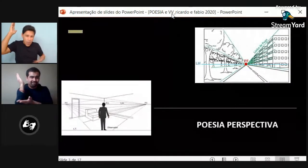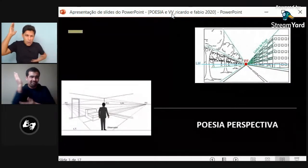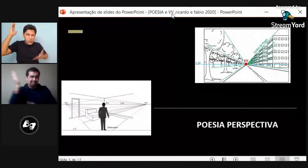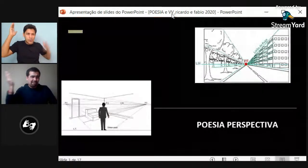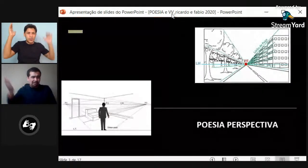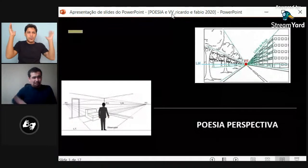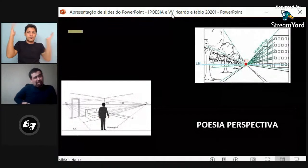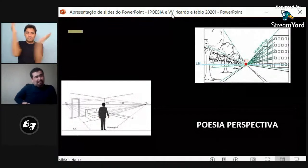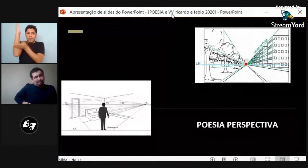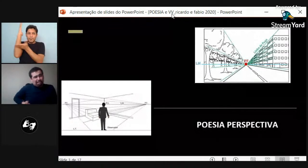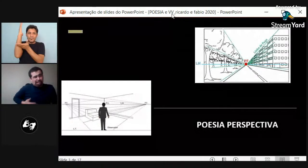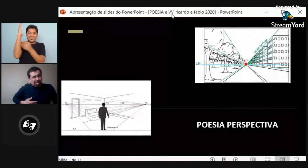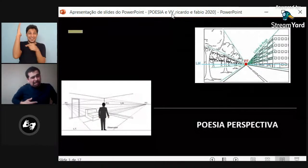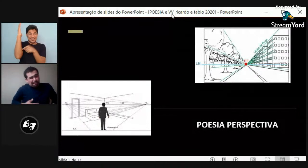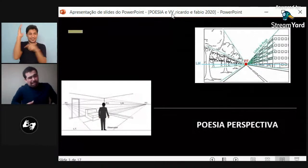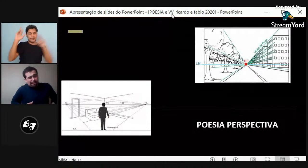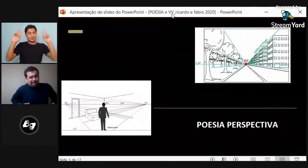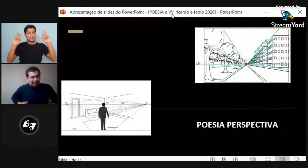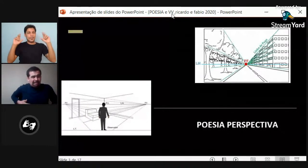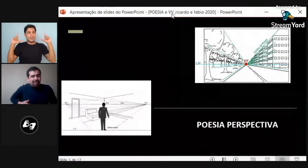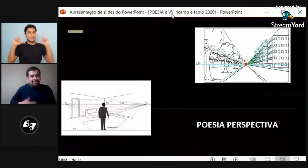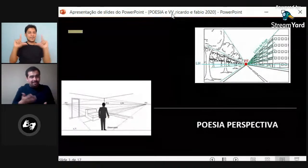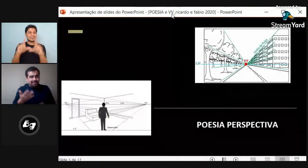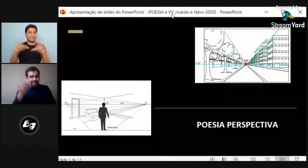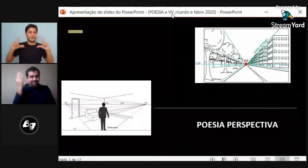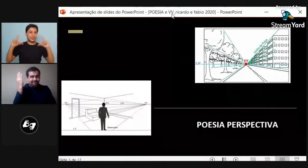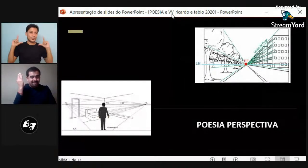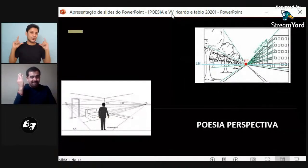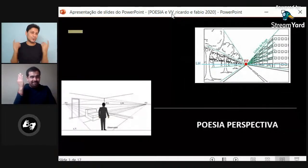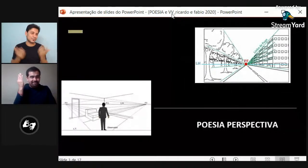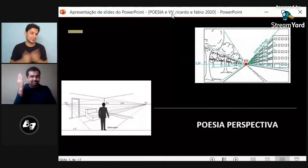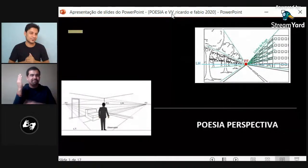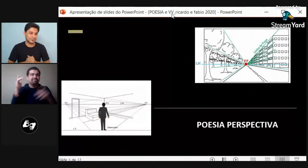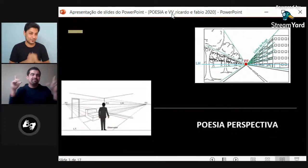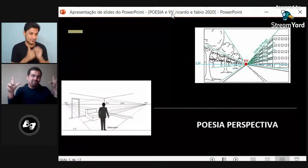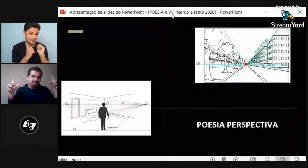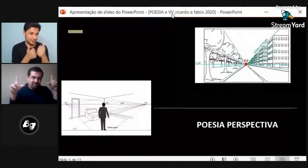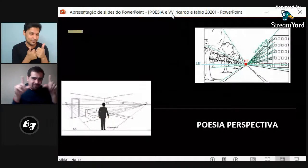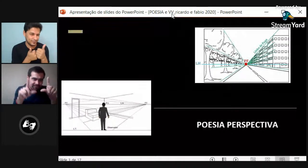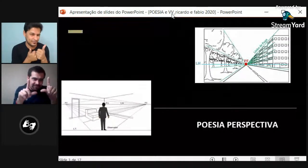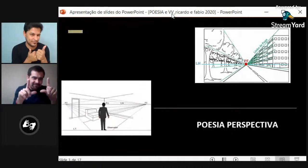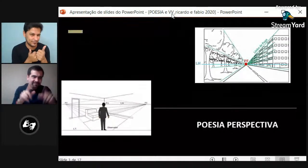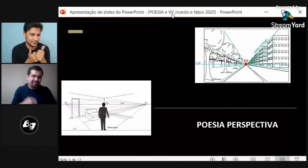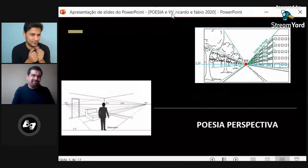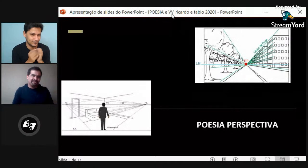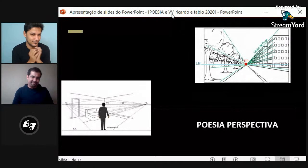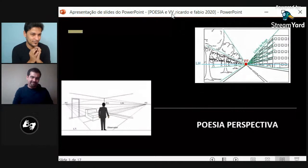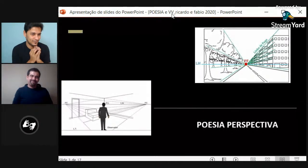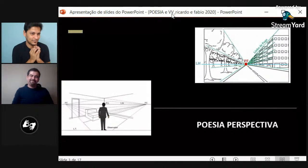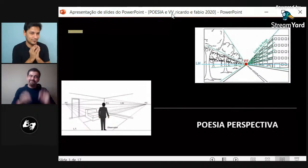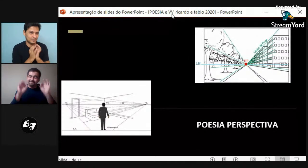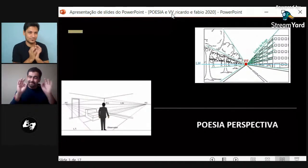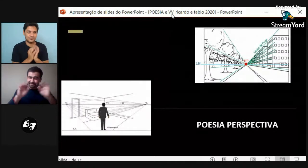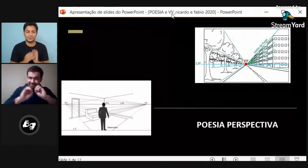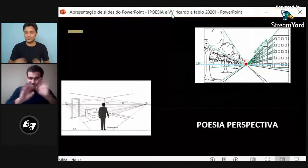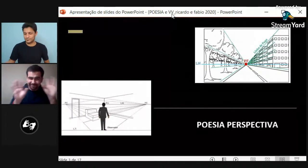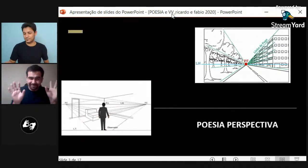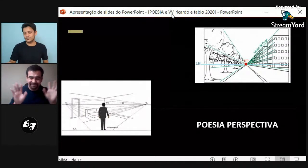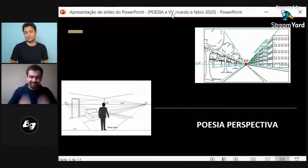se tala el árbol. El movimiento de él talado lo hago con mi cuerpo, por ejemplo. Puedo ir jugando con estos planos. ¿Sí? Con